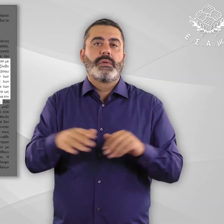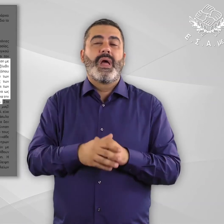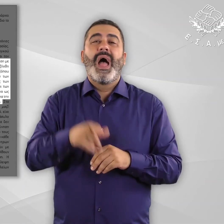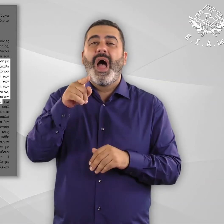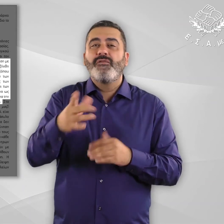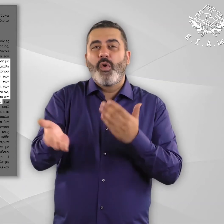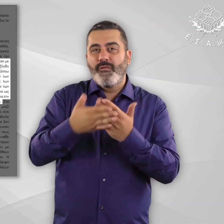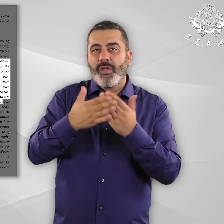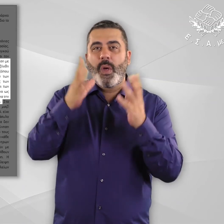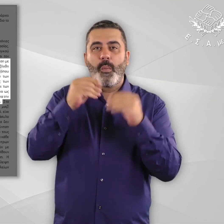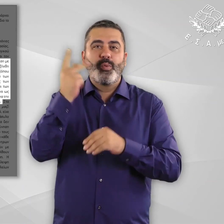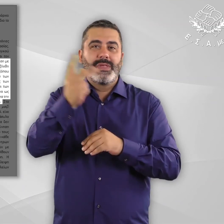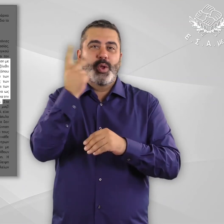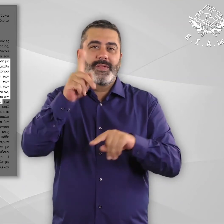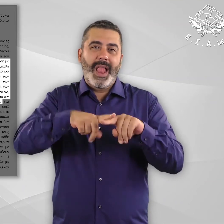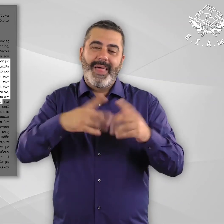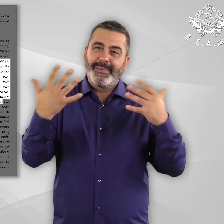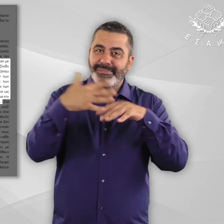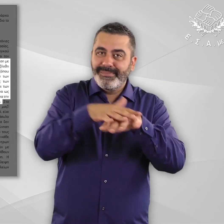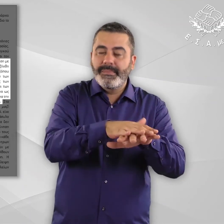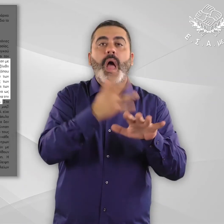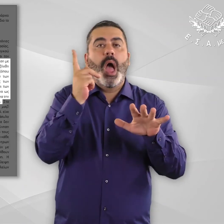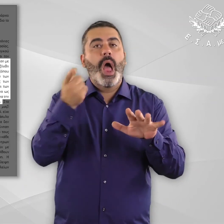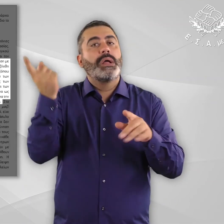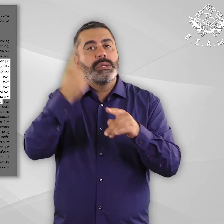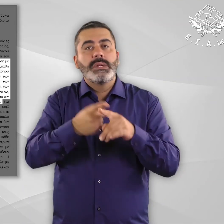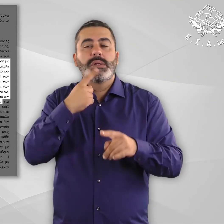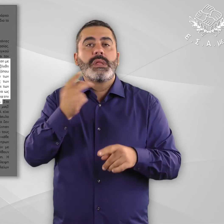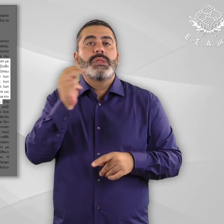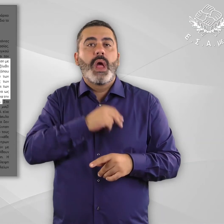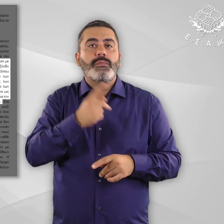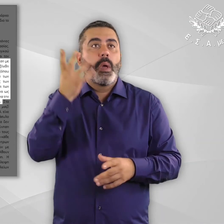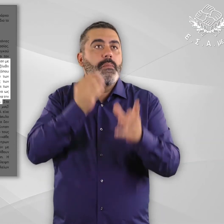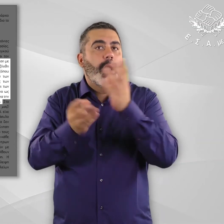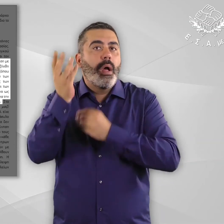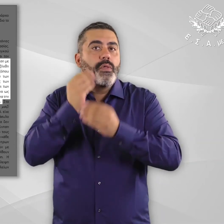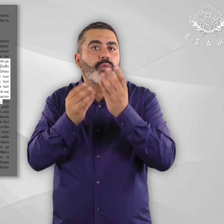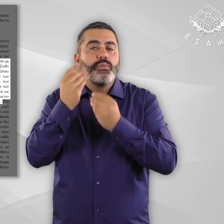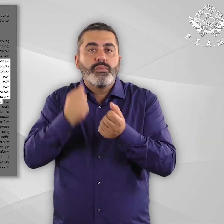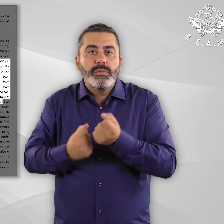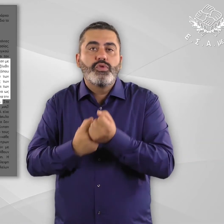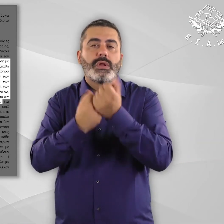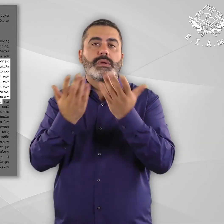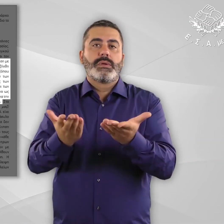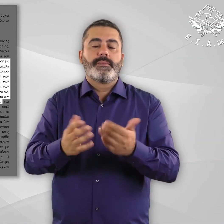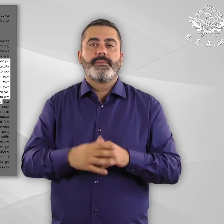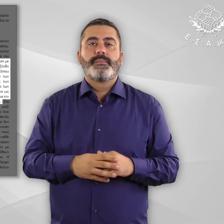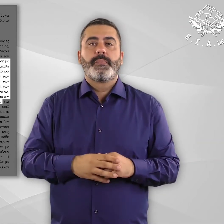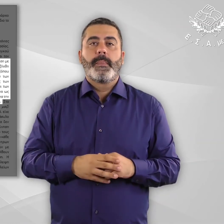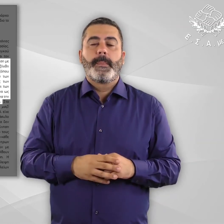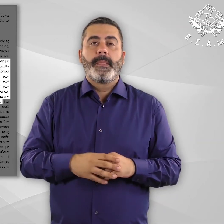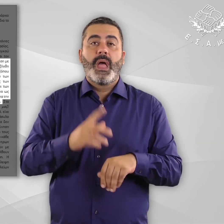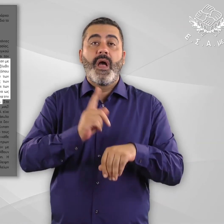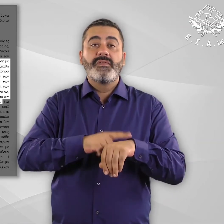παθήσεις κλείνει η παρένθεση, όχι μόνος μέσω ένταξης στην ελληνική κοινωνία αλλά και ως το όχημα για την πρόσβαση στην αναγκαία